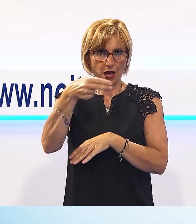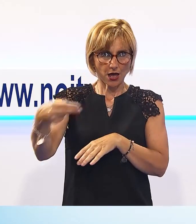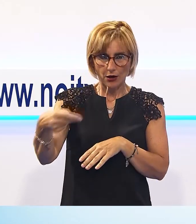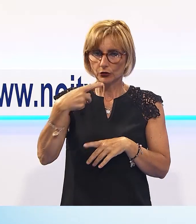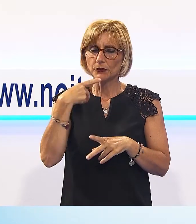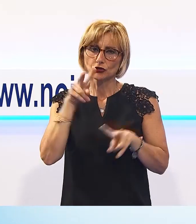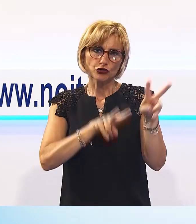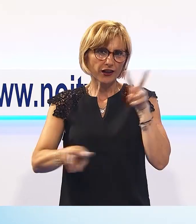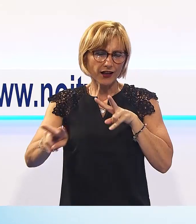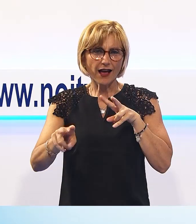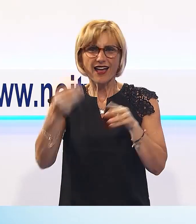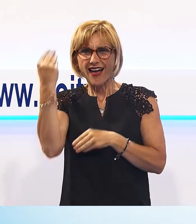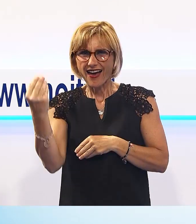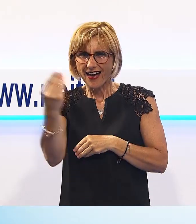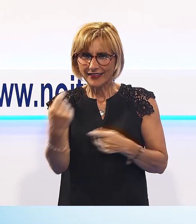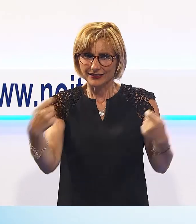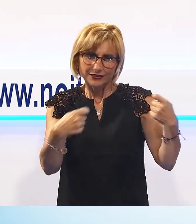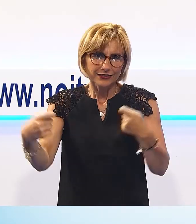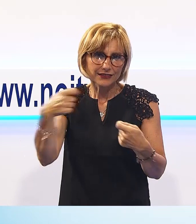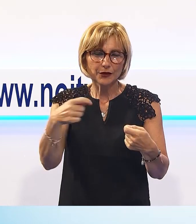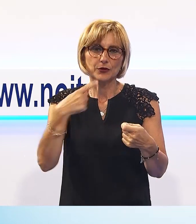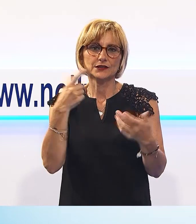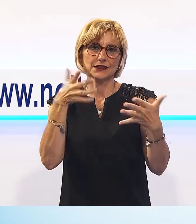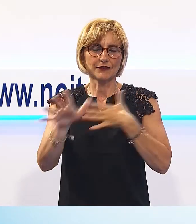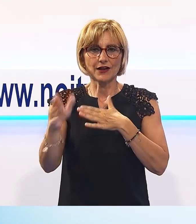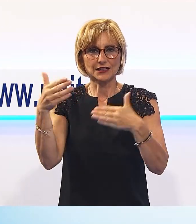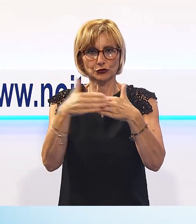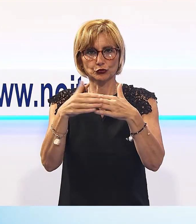con altri enti a salvare l'importante istituzione storica.